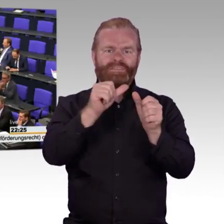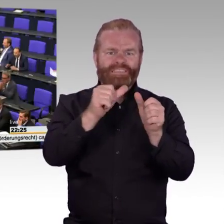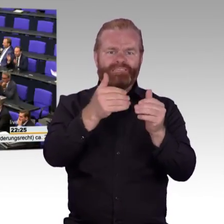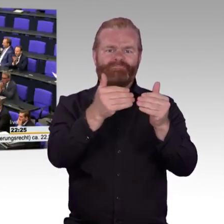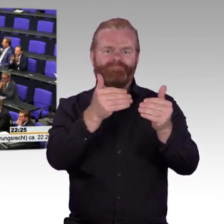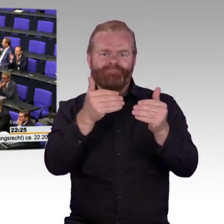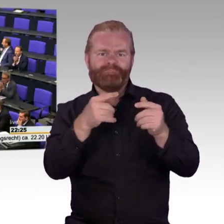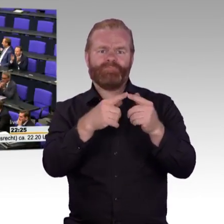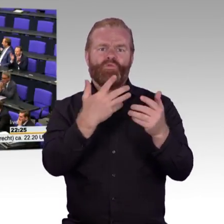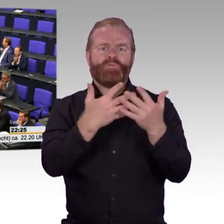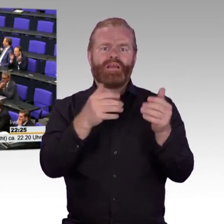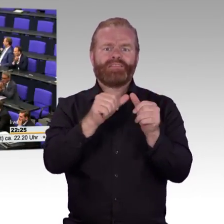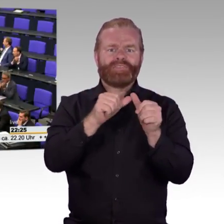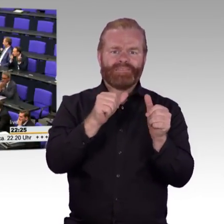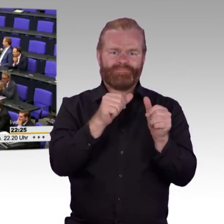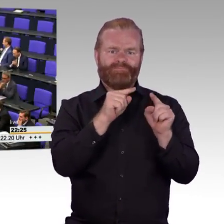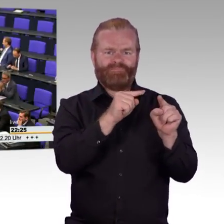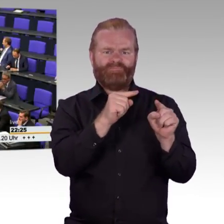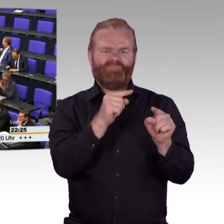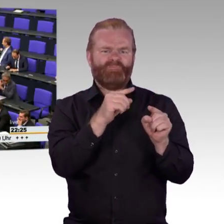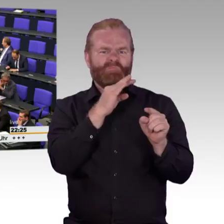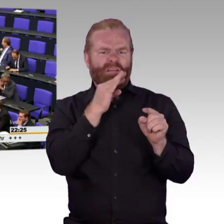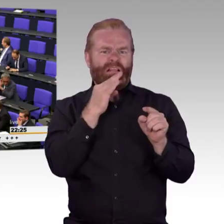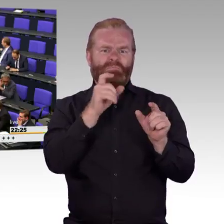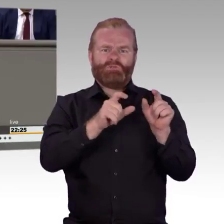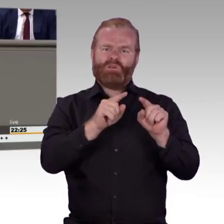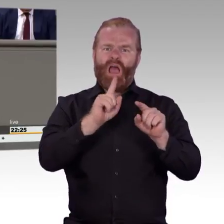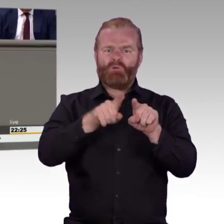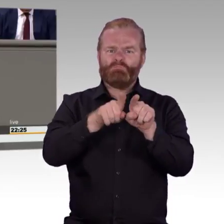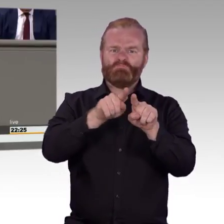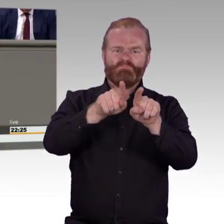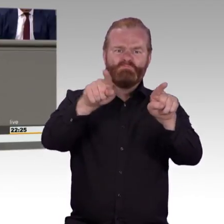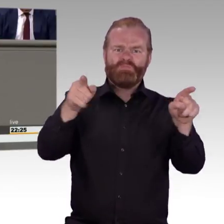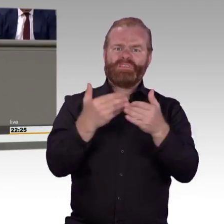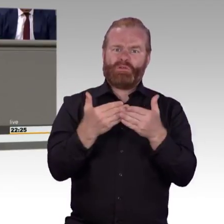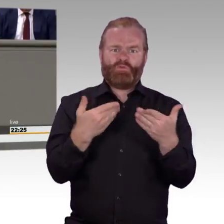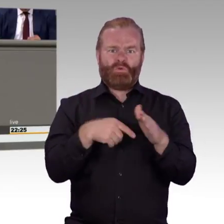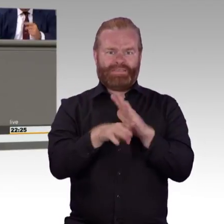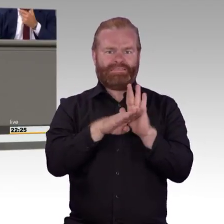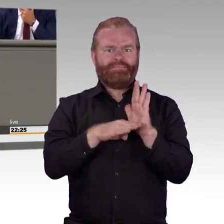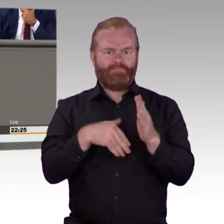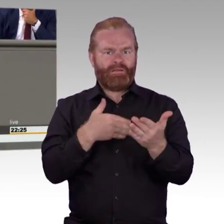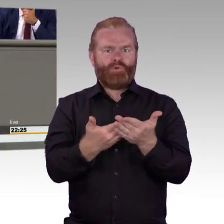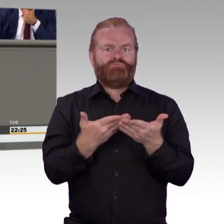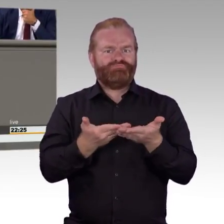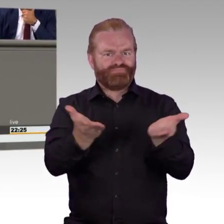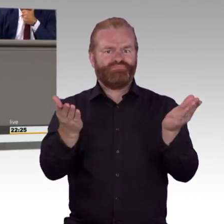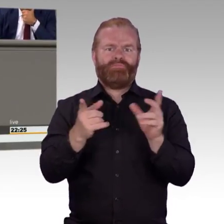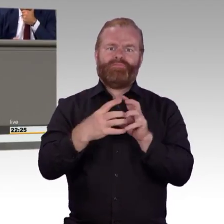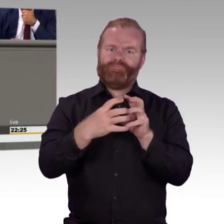Eine weitere Maßnahme ist die Verlängerung des Session-Kurzarbeitergeldes bis zur Anpassung einer entsprechenden tariflichen